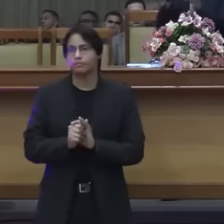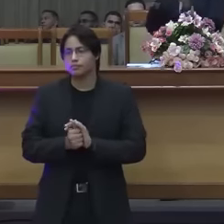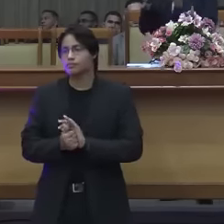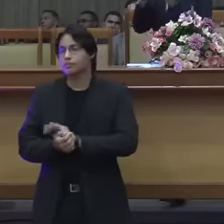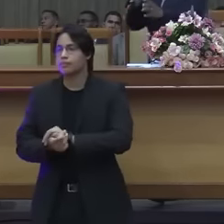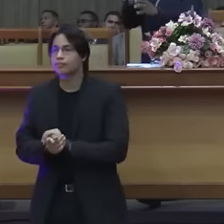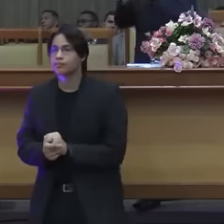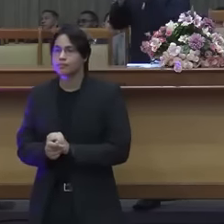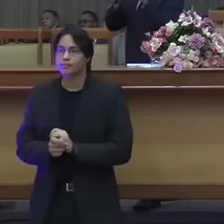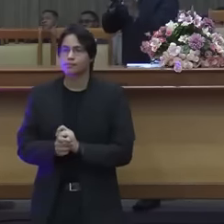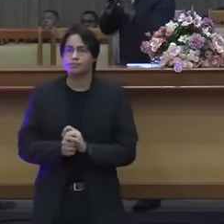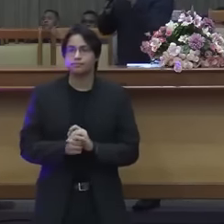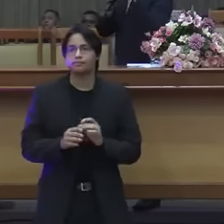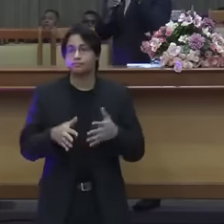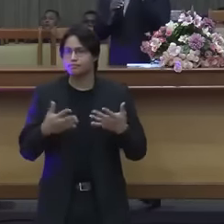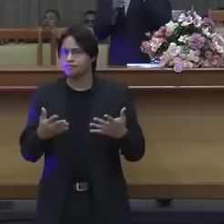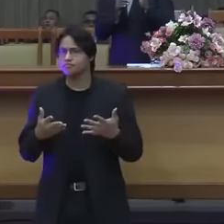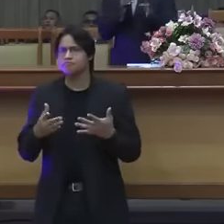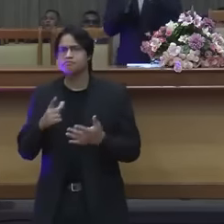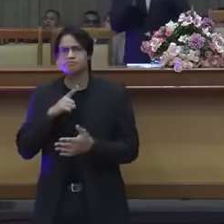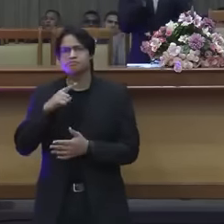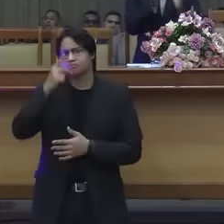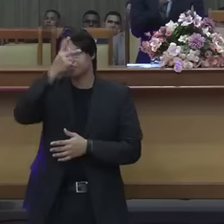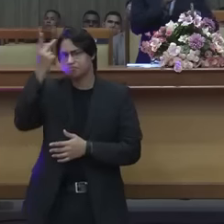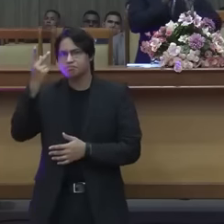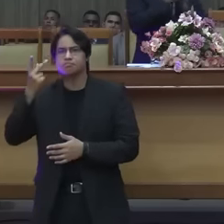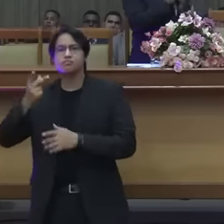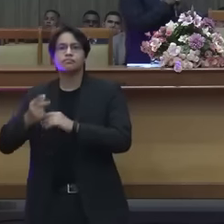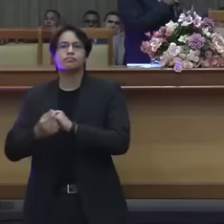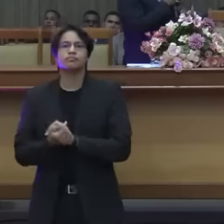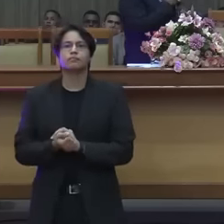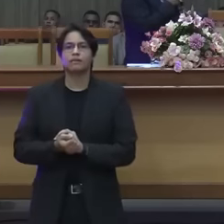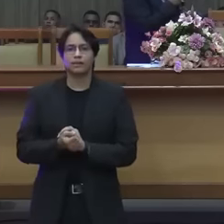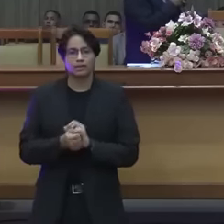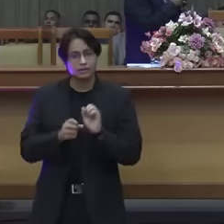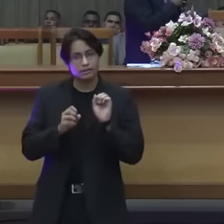Então, tem muita gente que está falando errado, que a lei não presta.